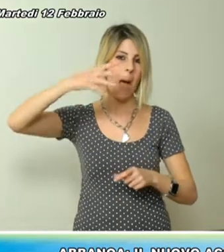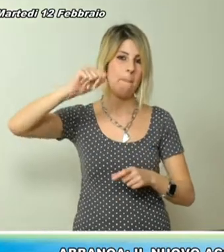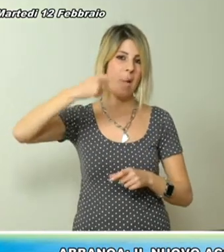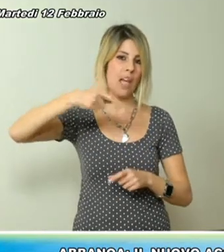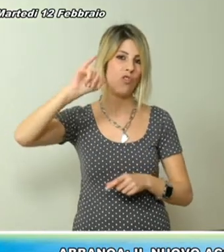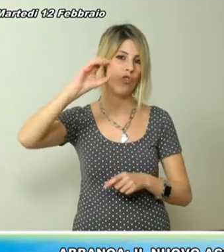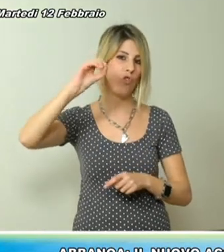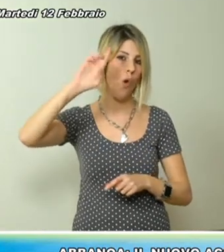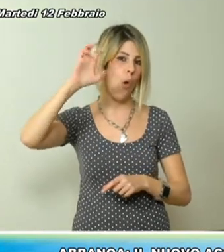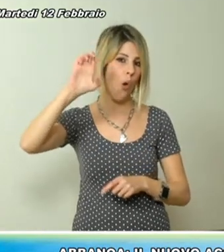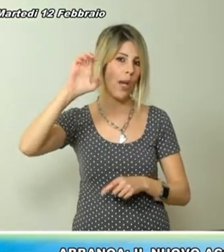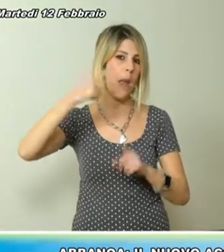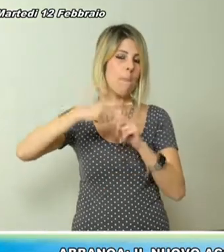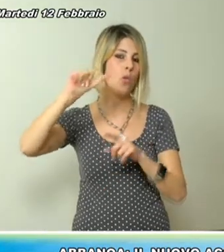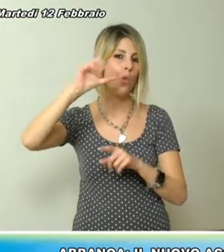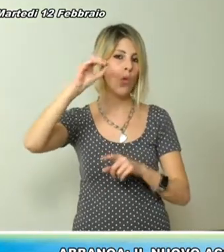Bonarcado.